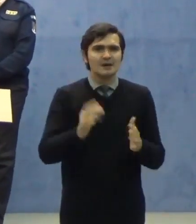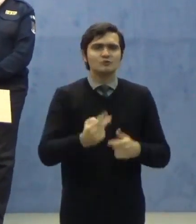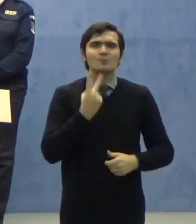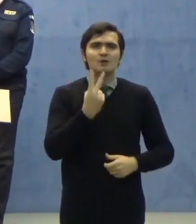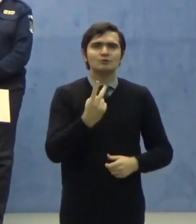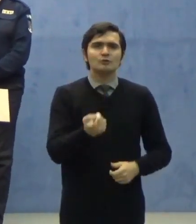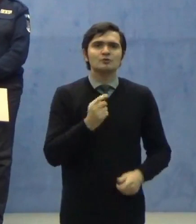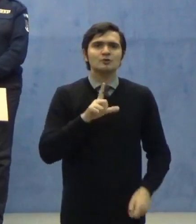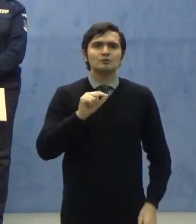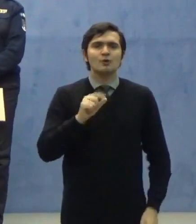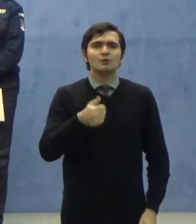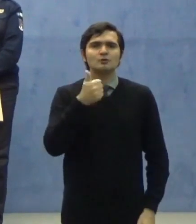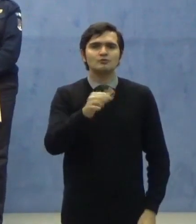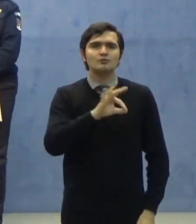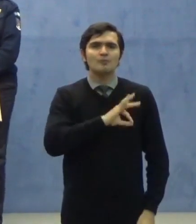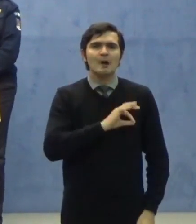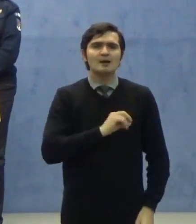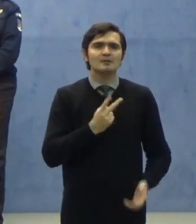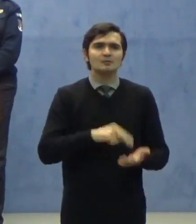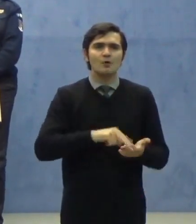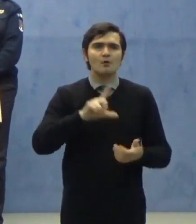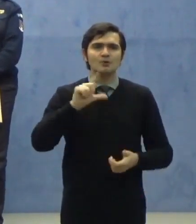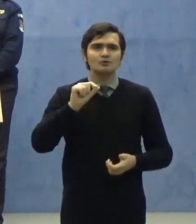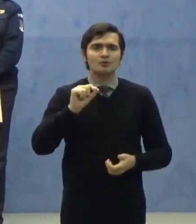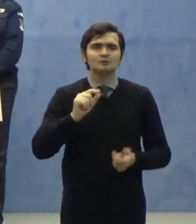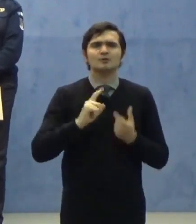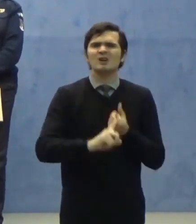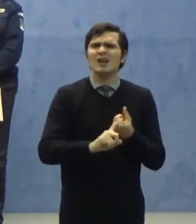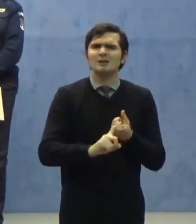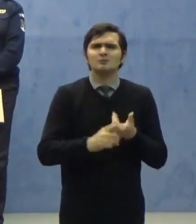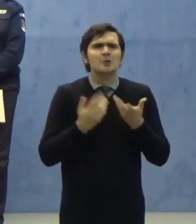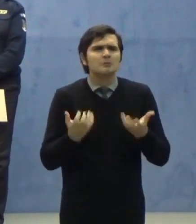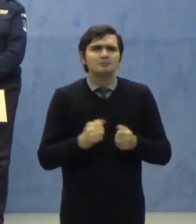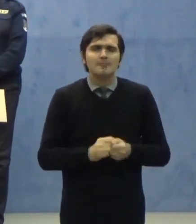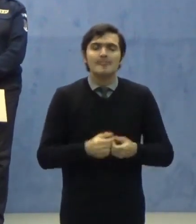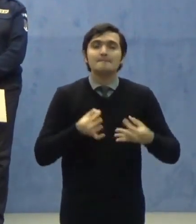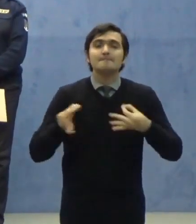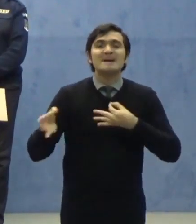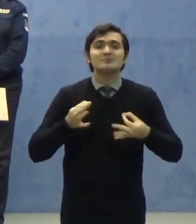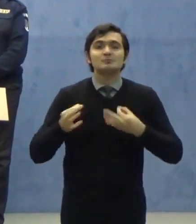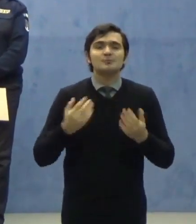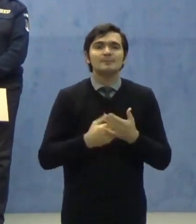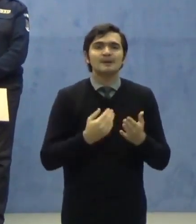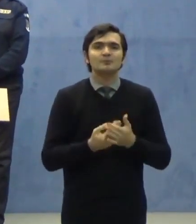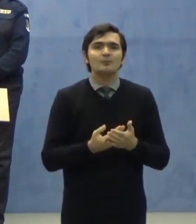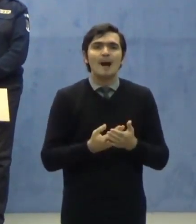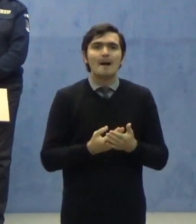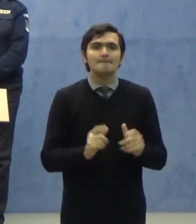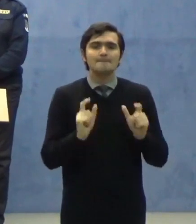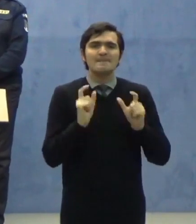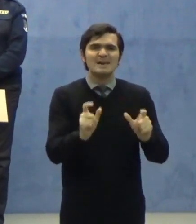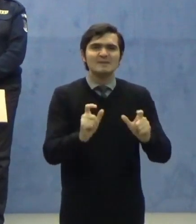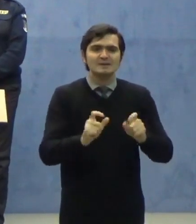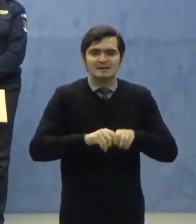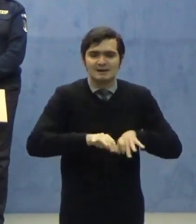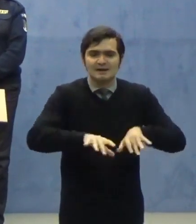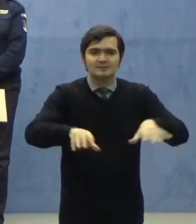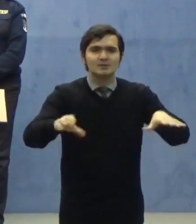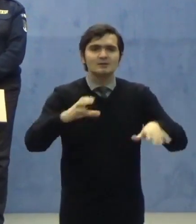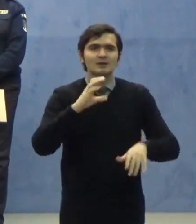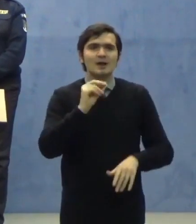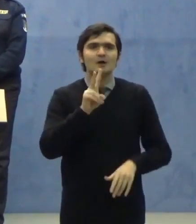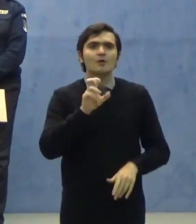martie 2020, privind măsuri de prevenirea răspândirii COVID-19.